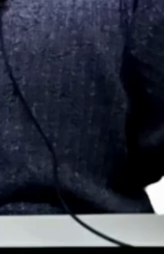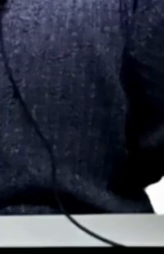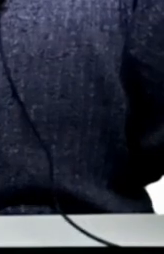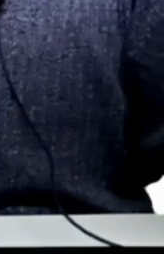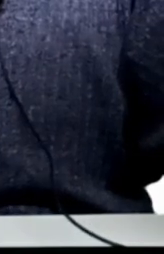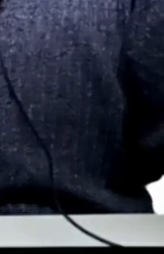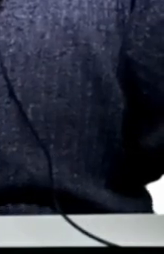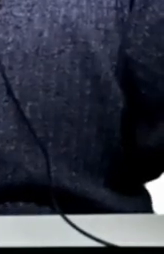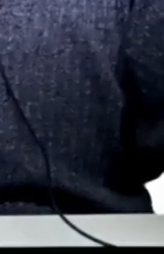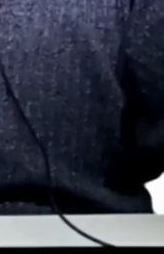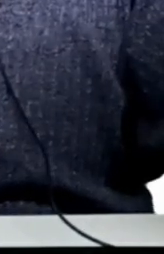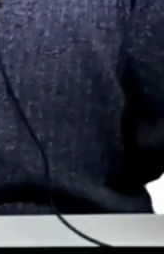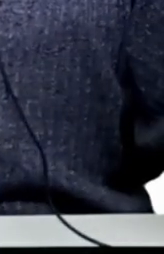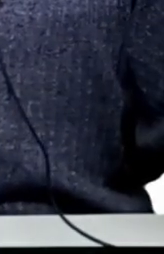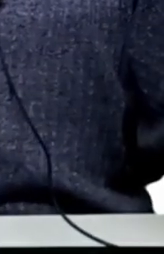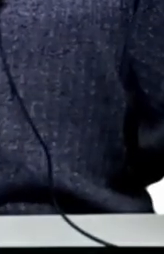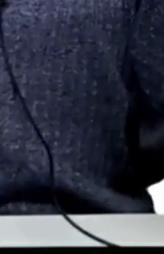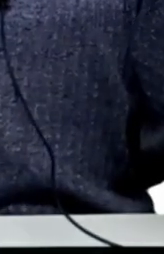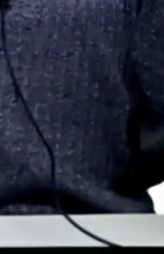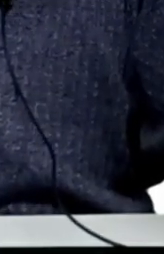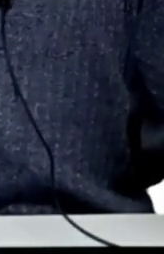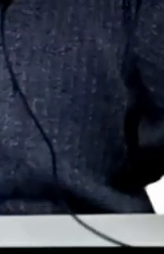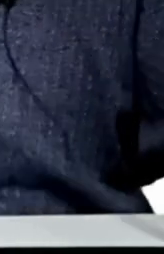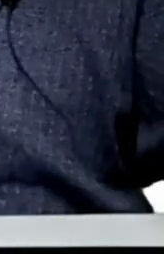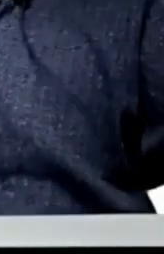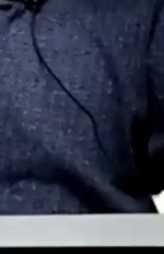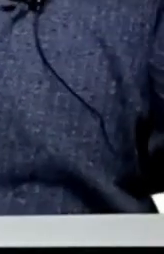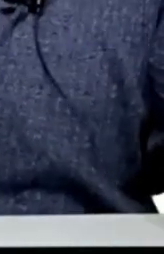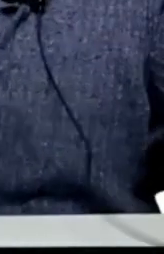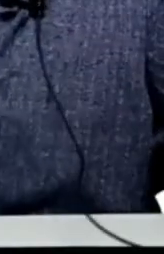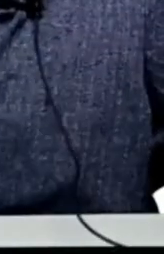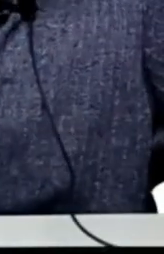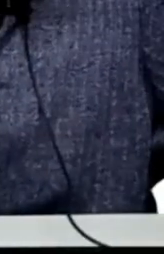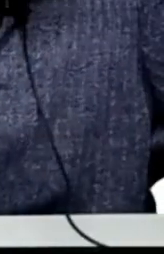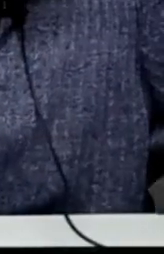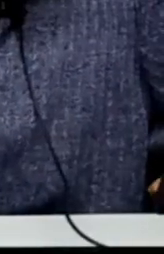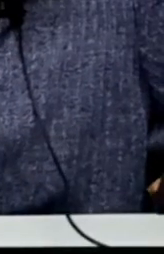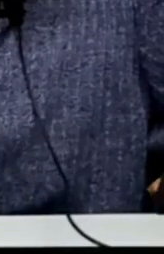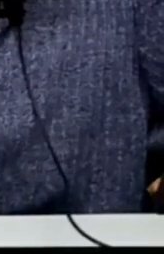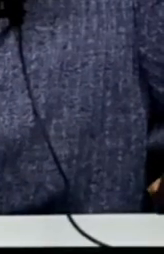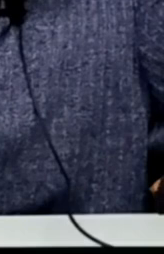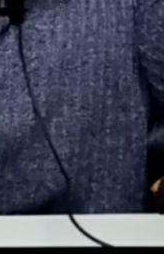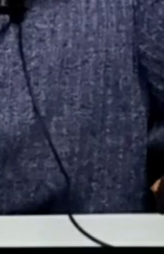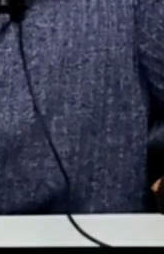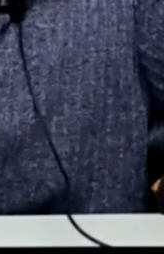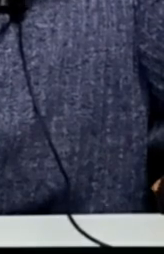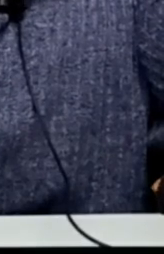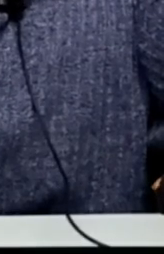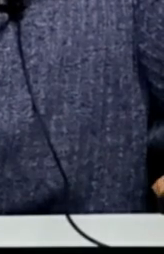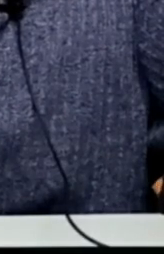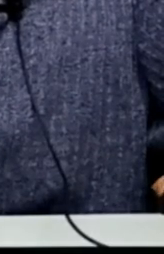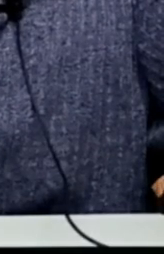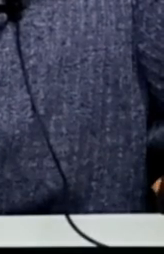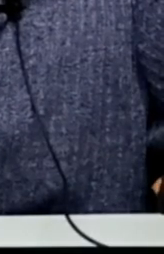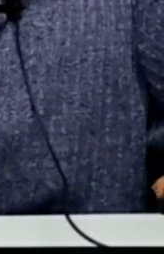fuera de uso Y me acordé De José Narro Vamos a ver Escúchalo otra vez Una